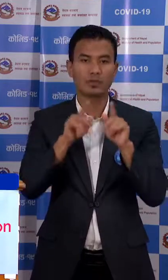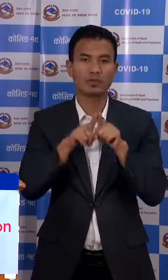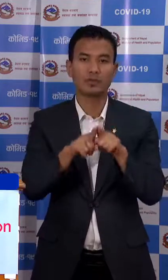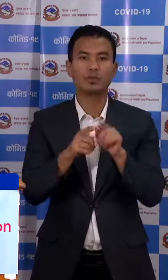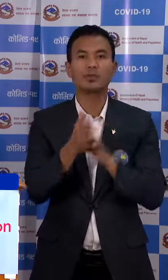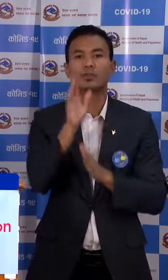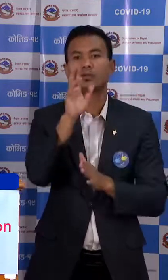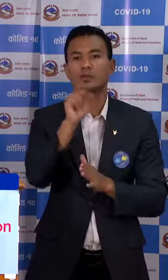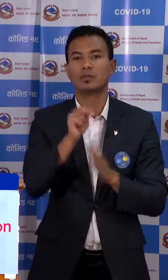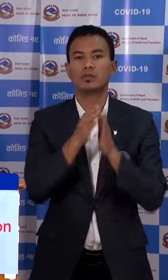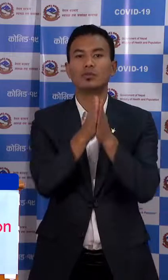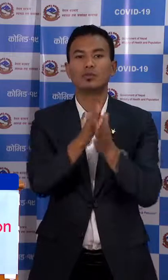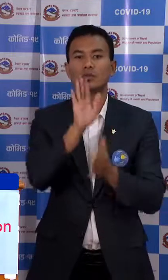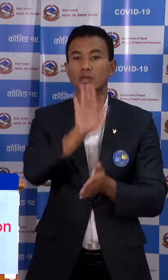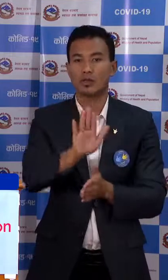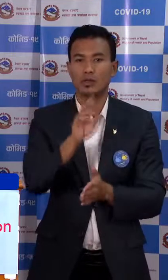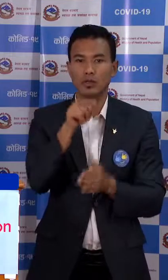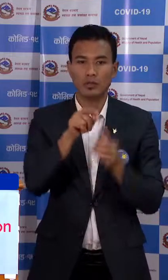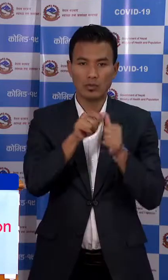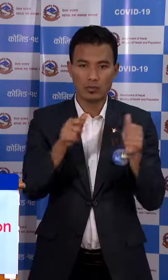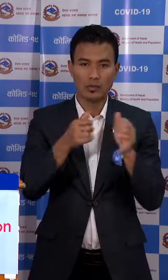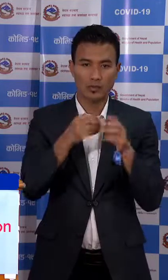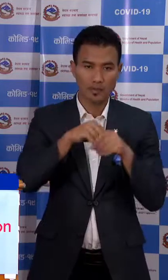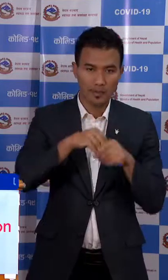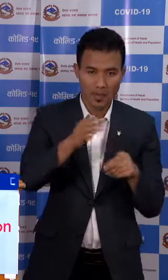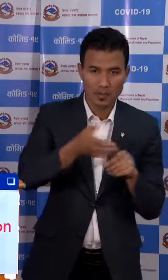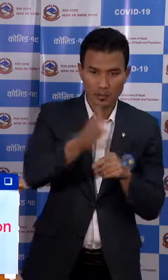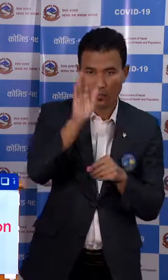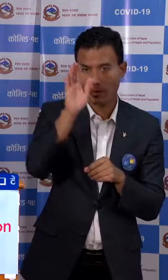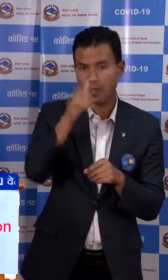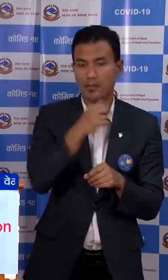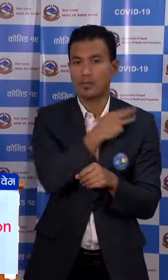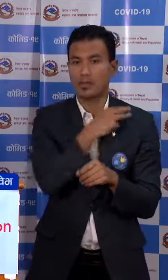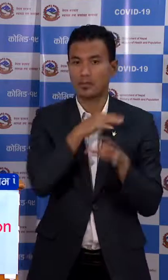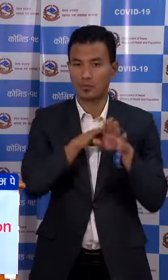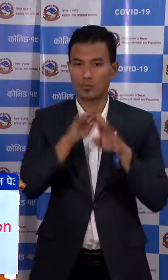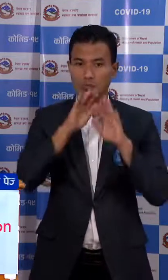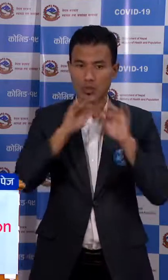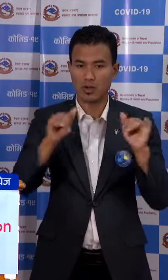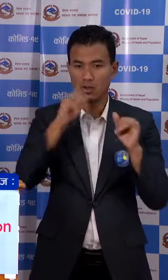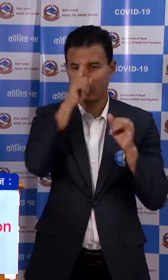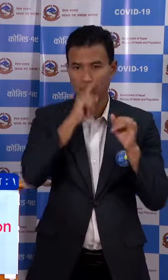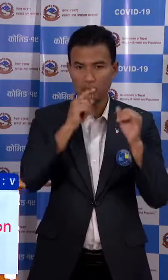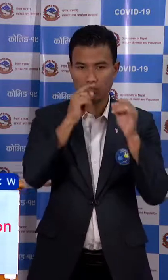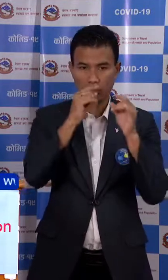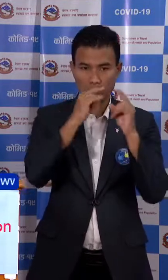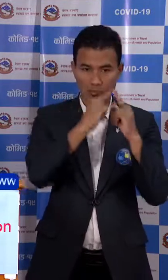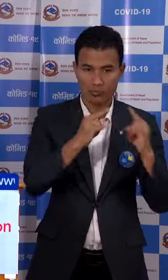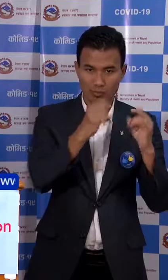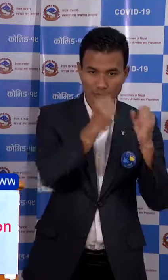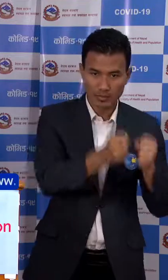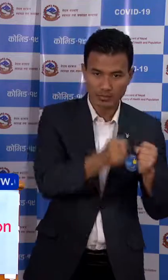अनुरोद छ ये शरी यात्रा गरेरा आयका बेग्ति हरू छुट्टे क्वारिंटेन मा वा